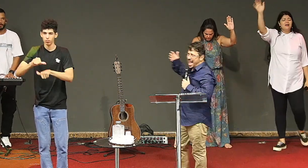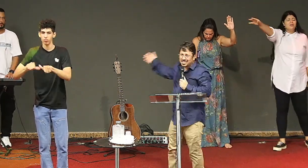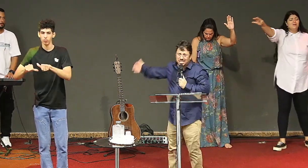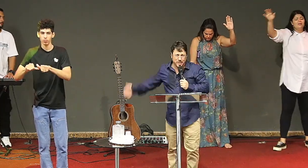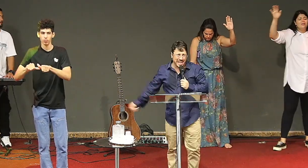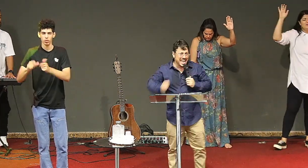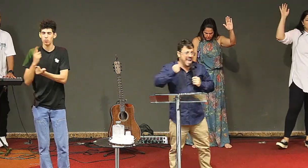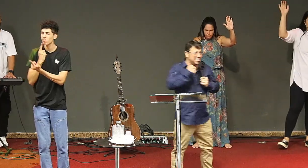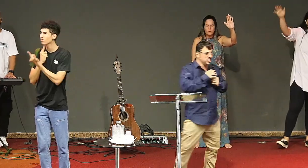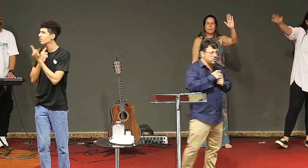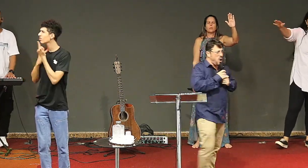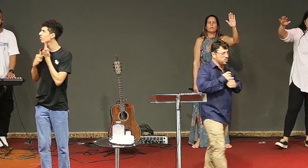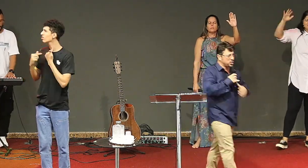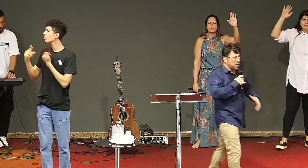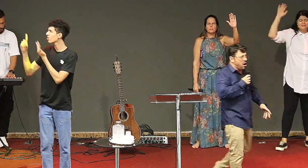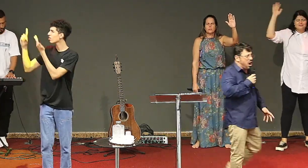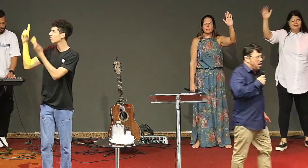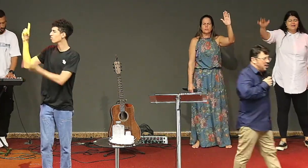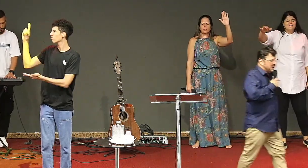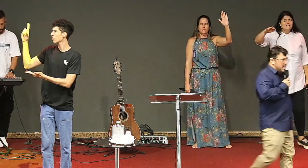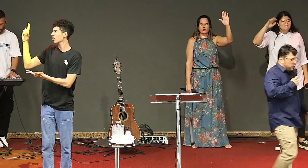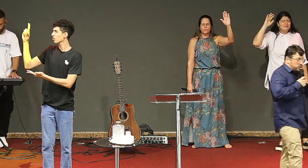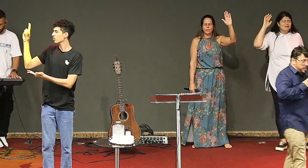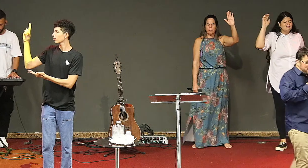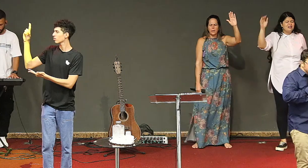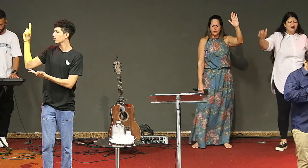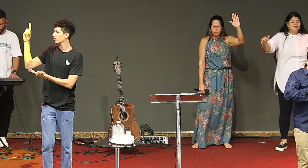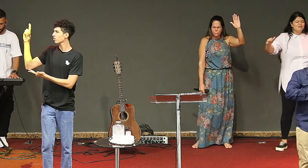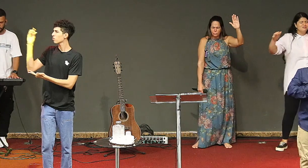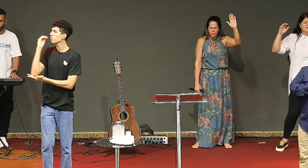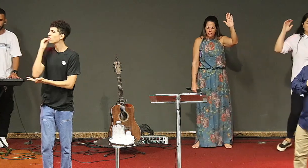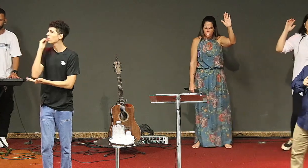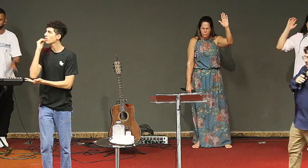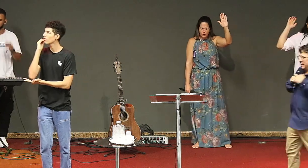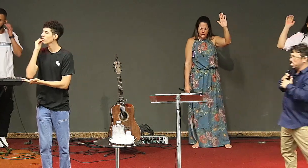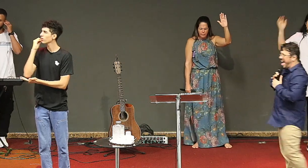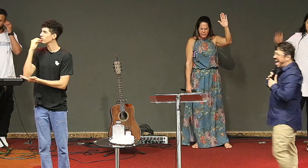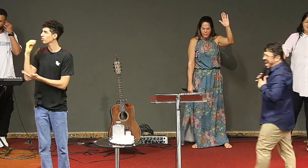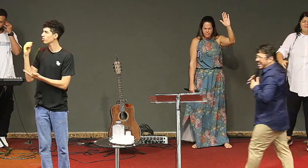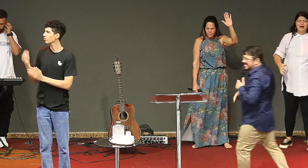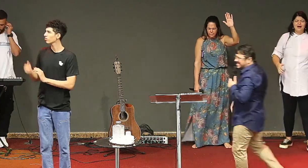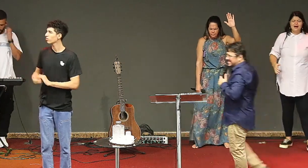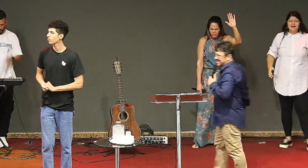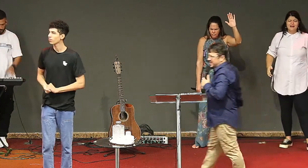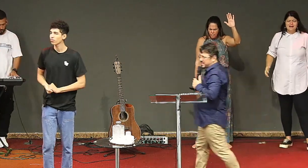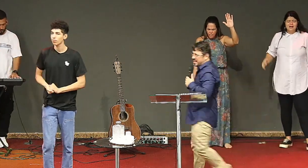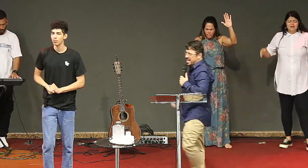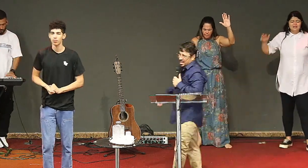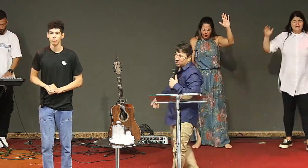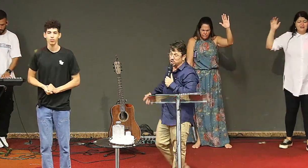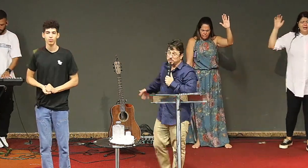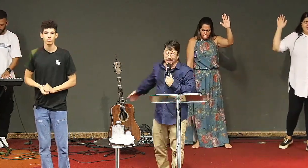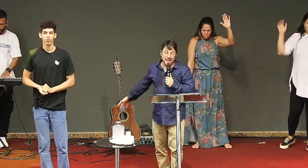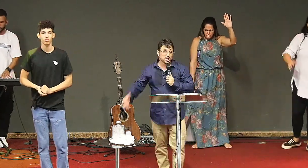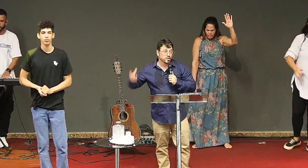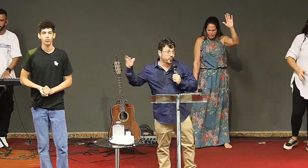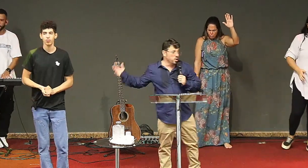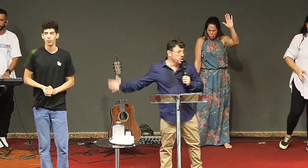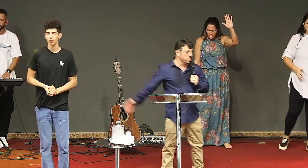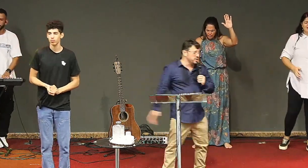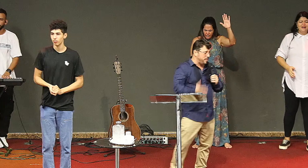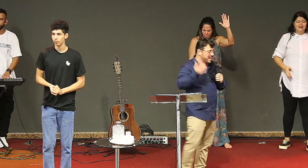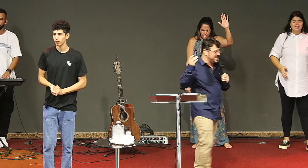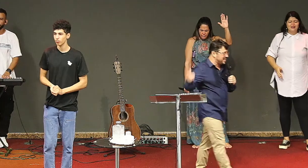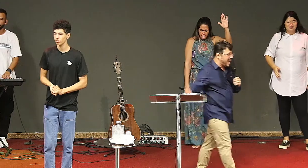primeiras experiências com o Senhor dos primeiros retiros espirituais dos primeiros